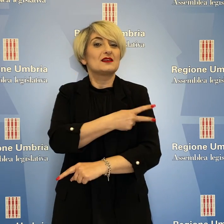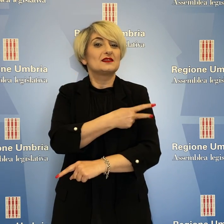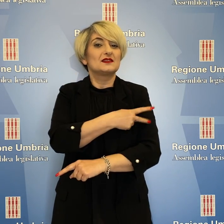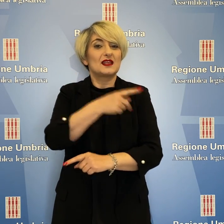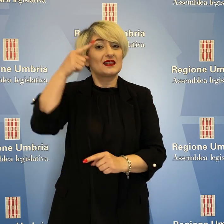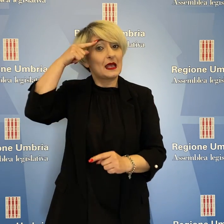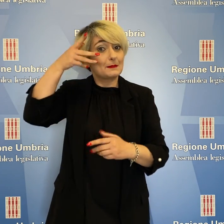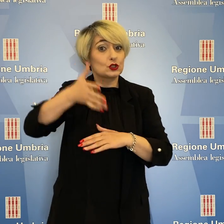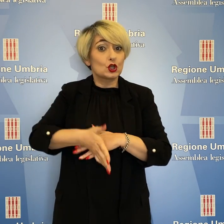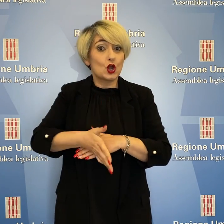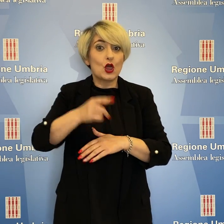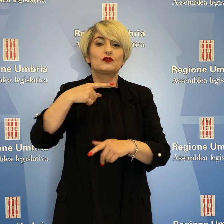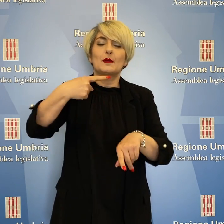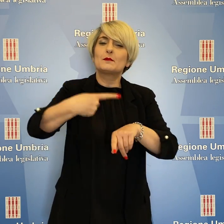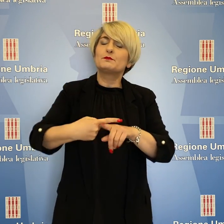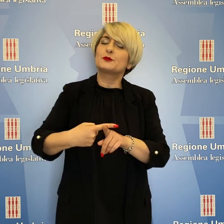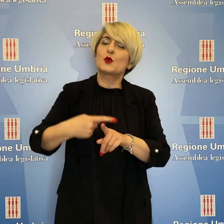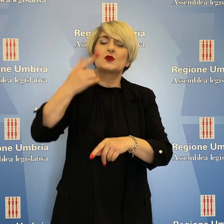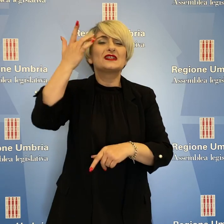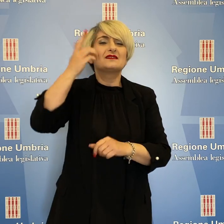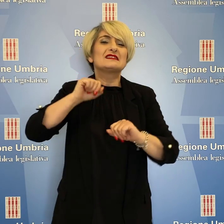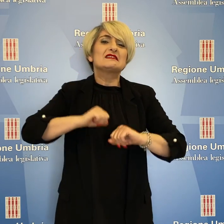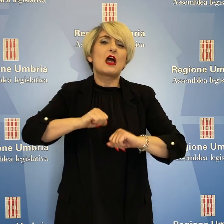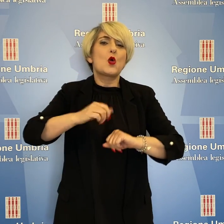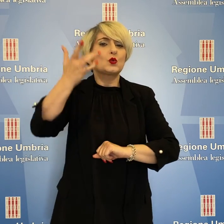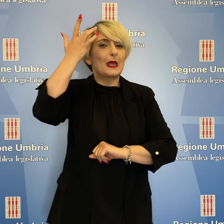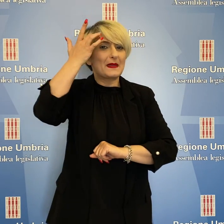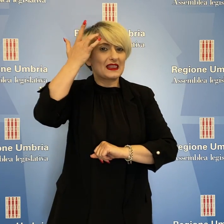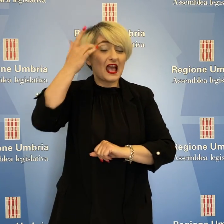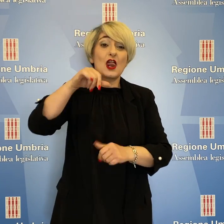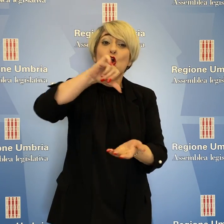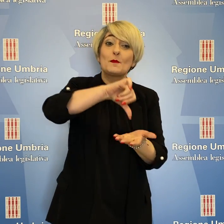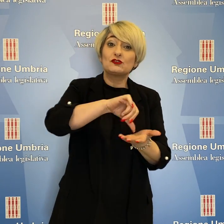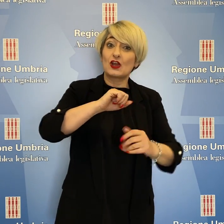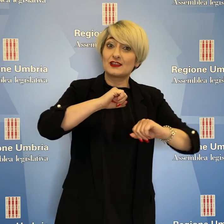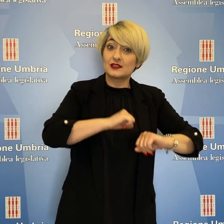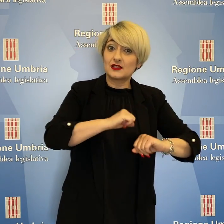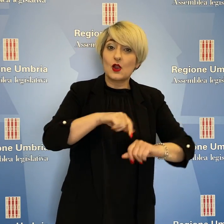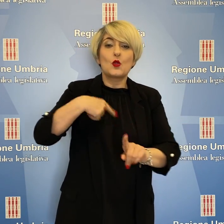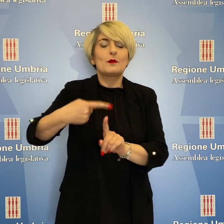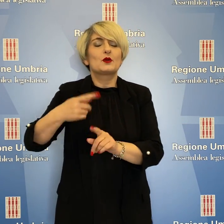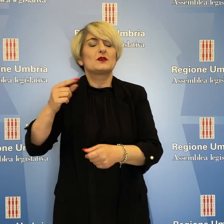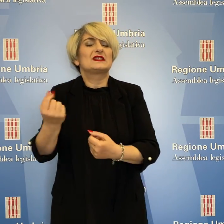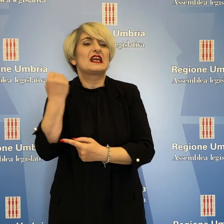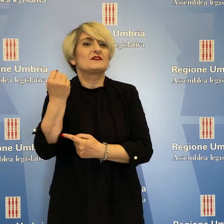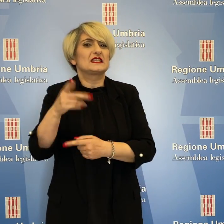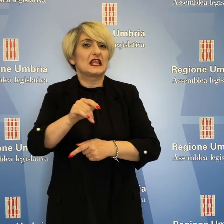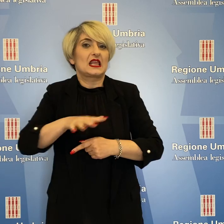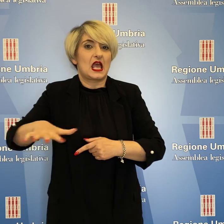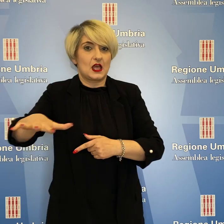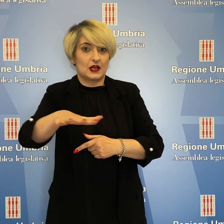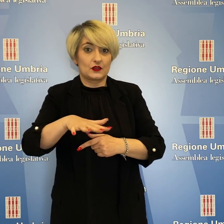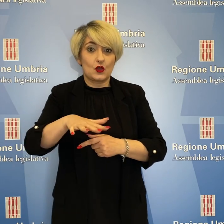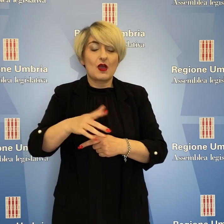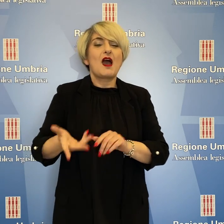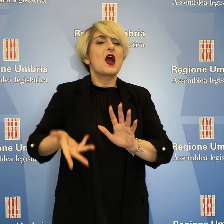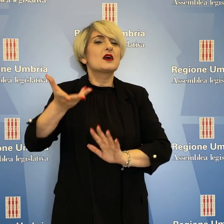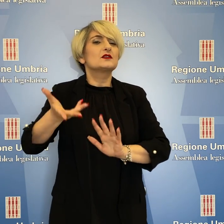psicologica e di salute mentale tramite i centri di salute e i servizi del territorio. L'assessore Luca Coletto